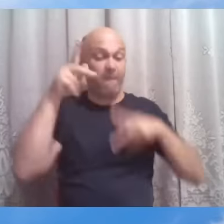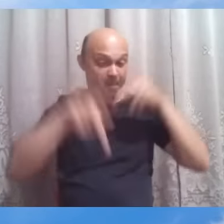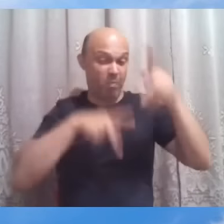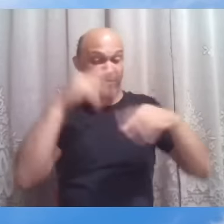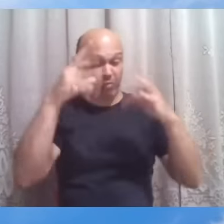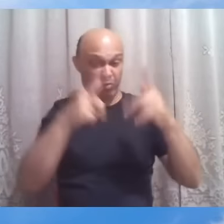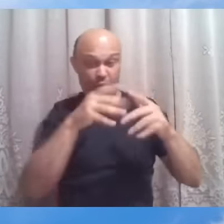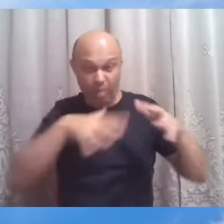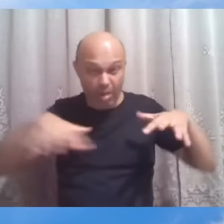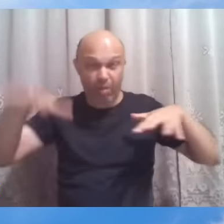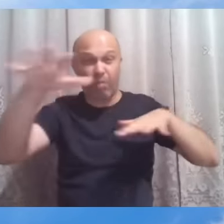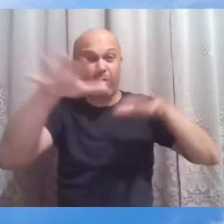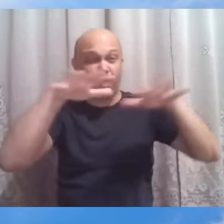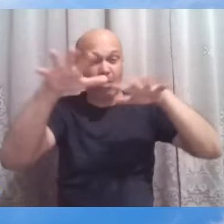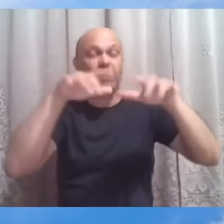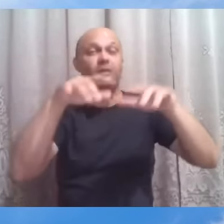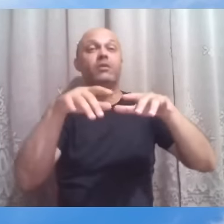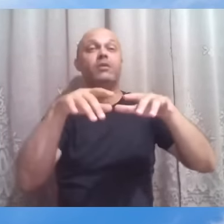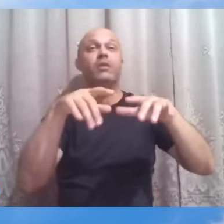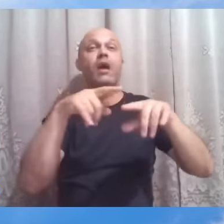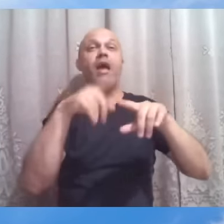incompreensão que encontraremos por fora.